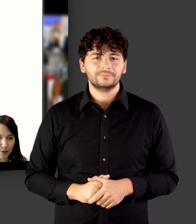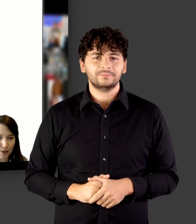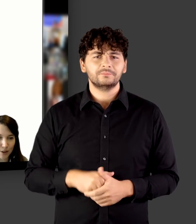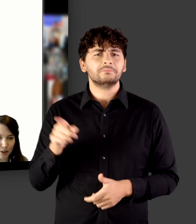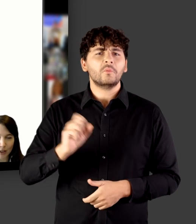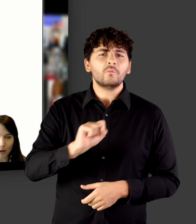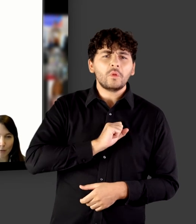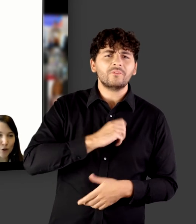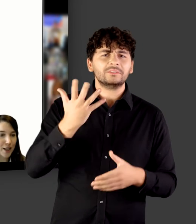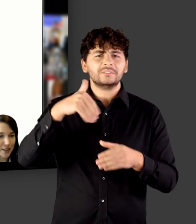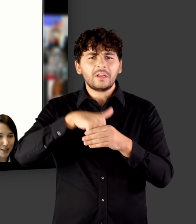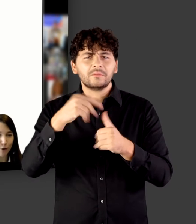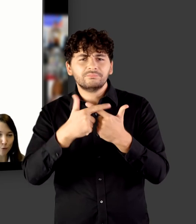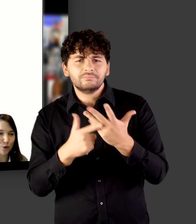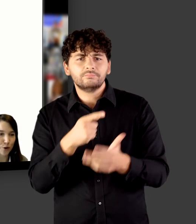Vorteilen, die Sie auch nutzen können.